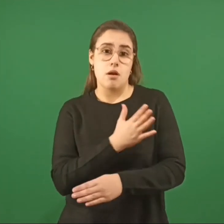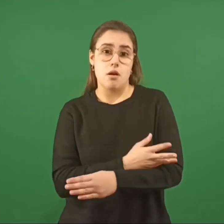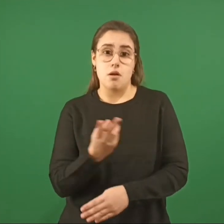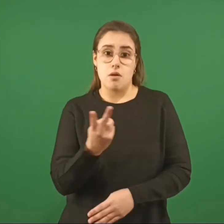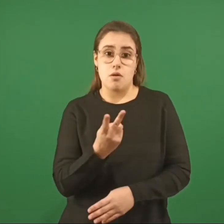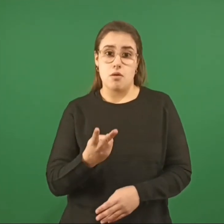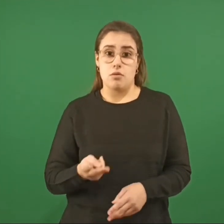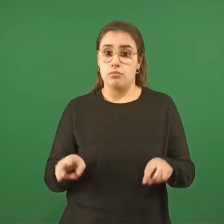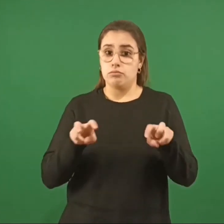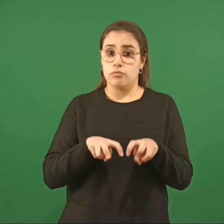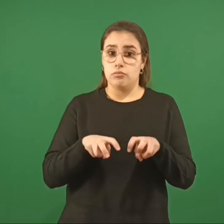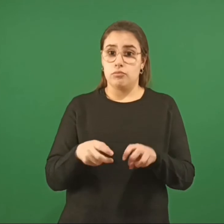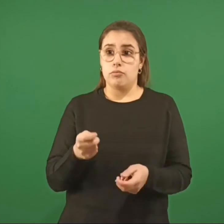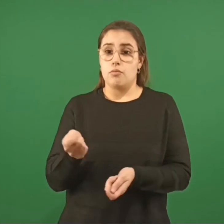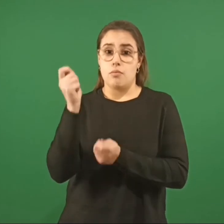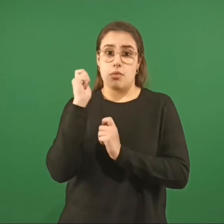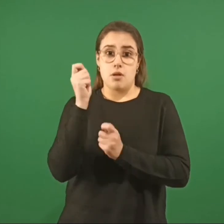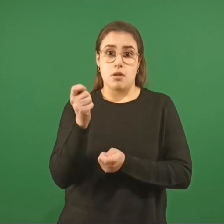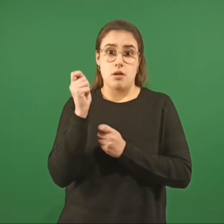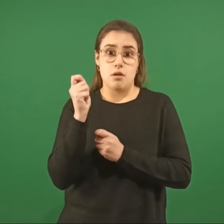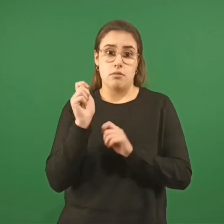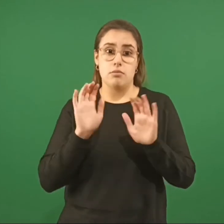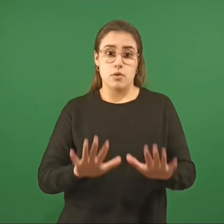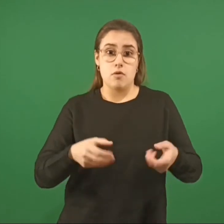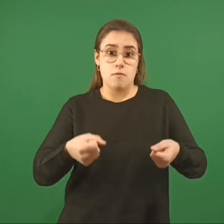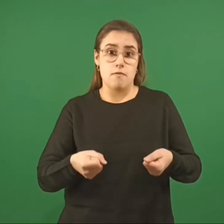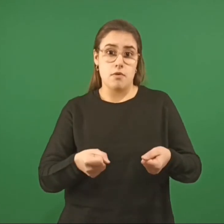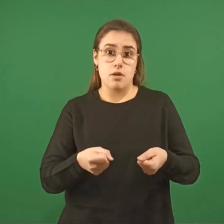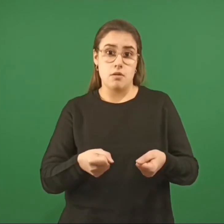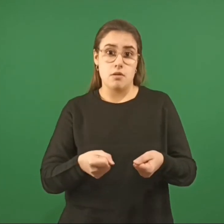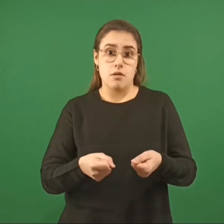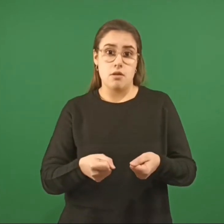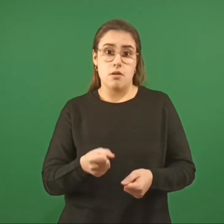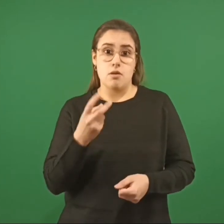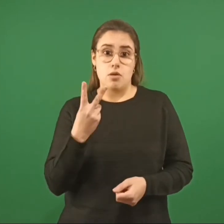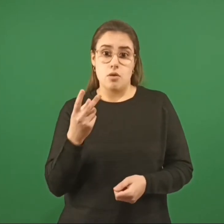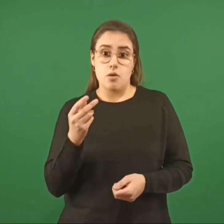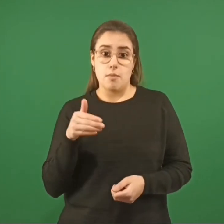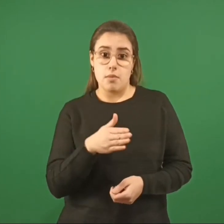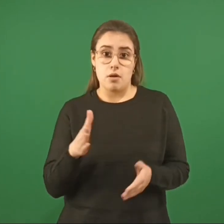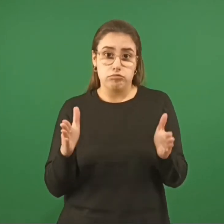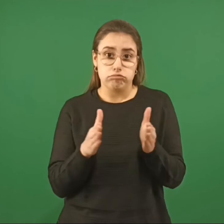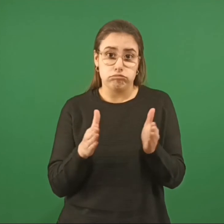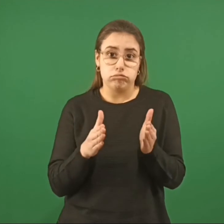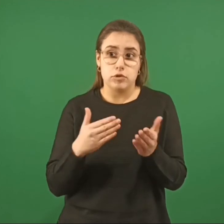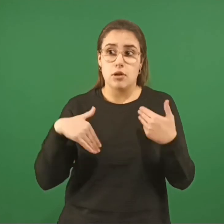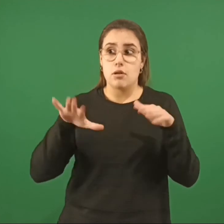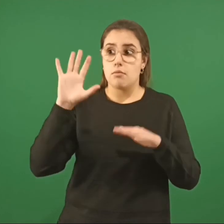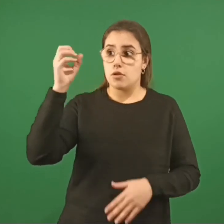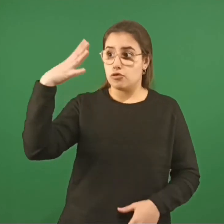Intercambiando miradas de excitación e intriga Cada vez que la plomada se hundía bruscamente Formando ondas concéntricas en el agua En el